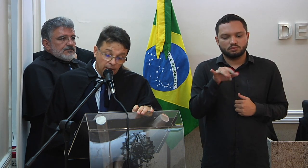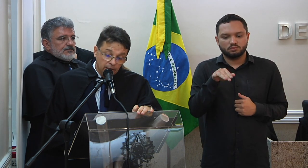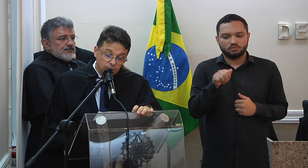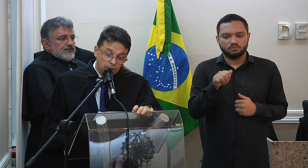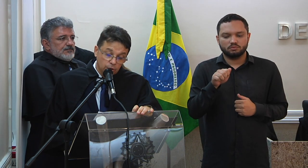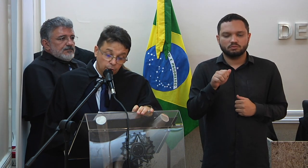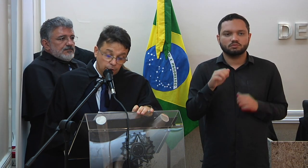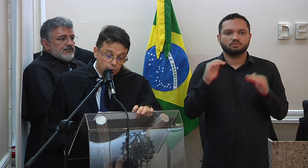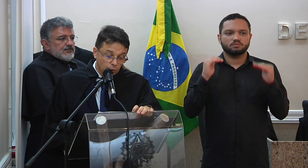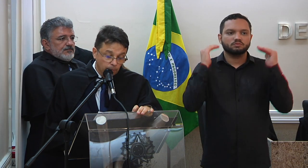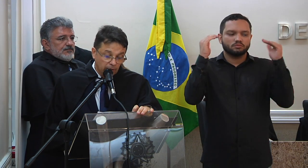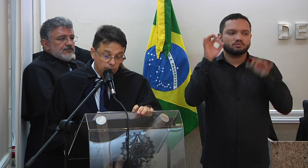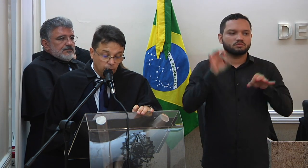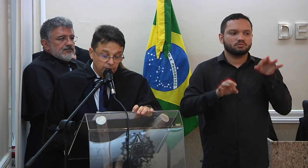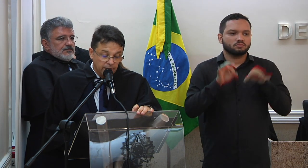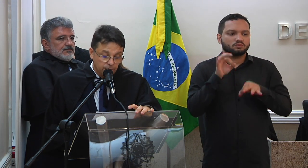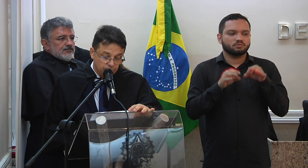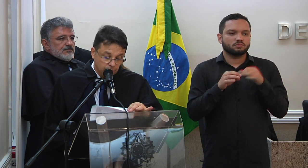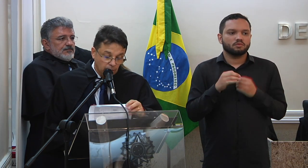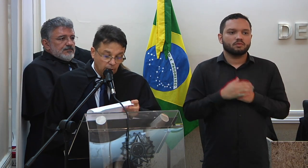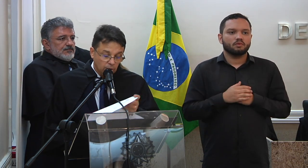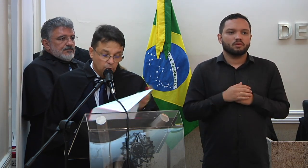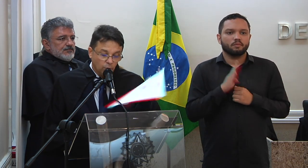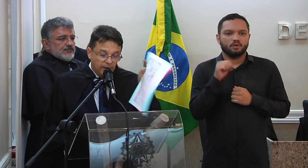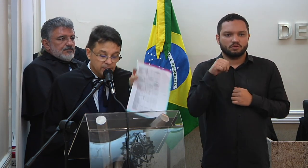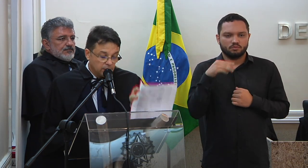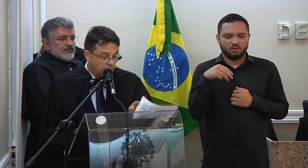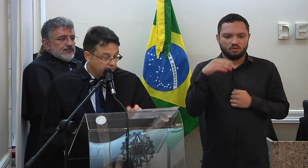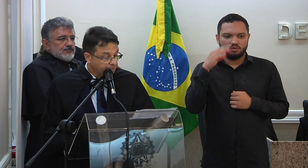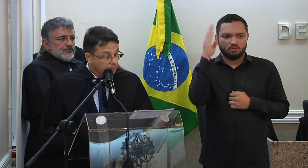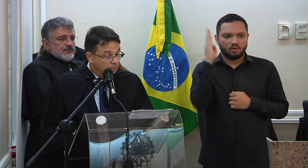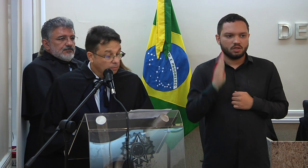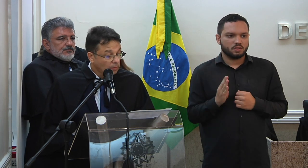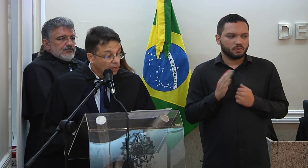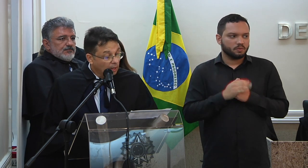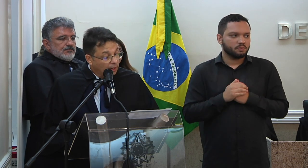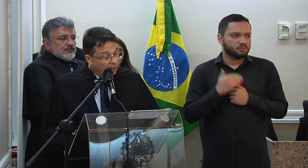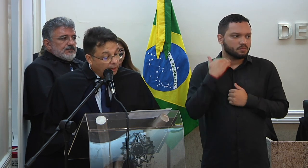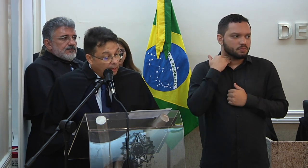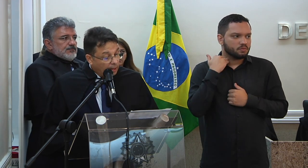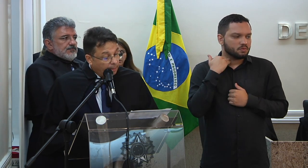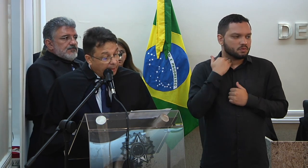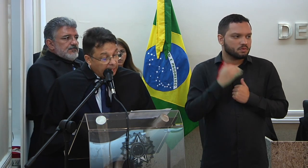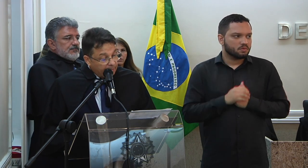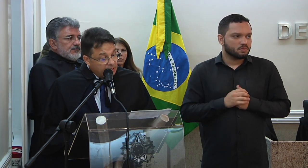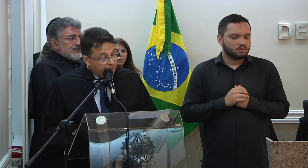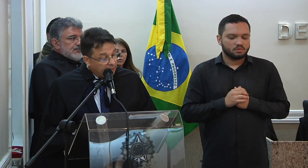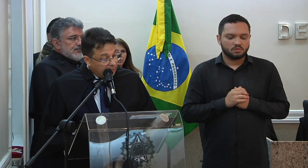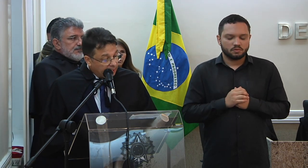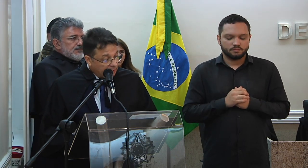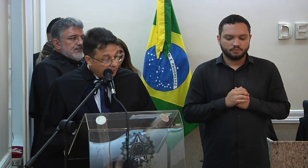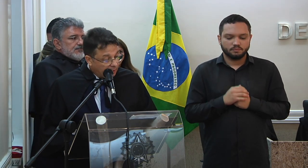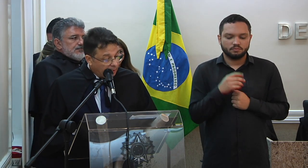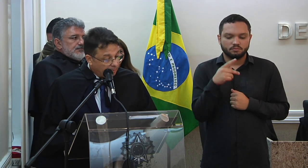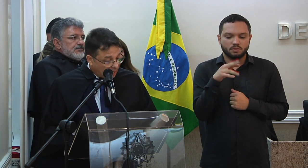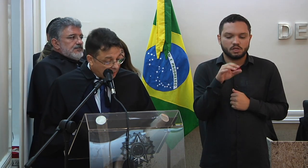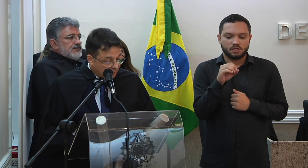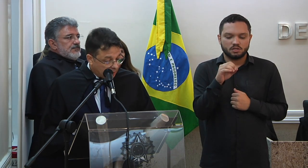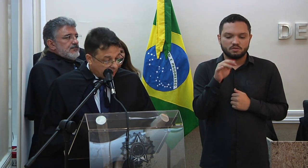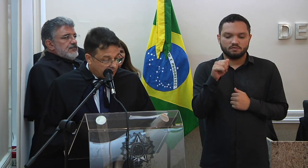superintendente jurídico do Banco do Nordeste do Brasil Pericles Franklin